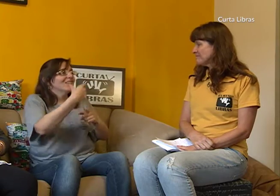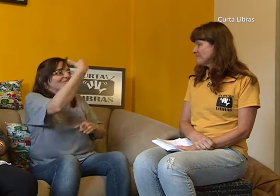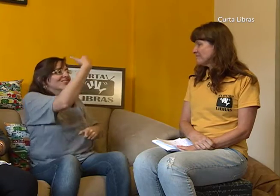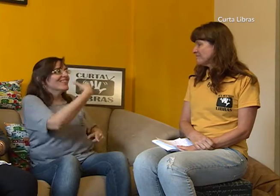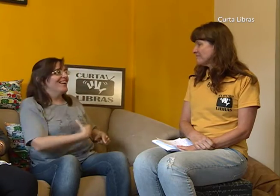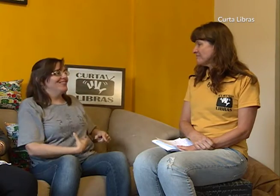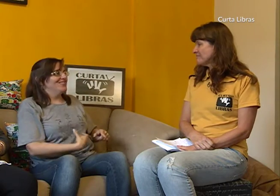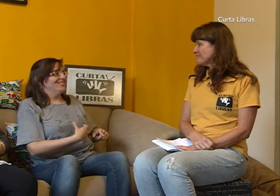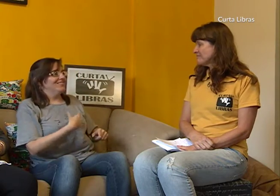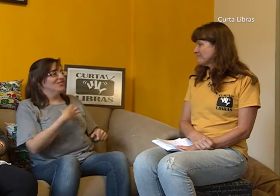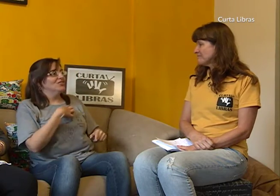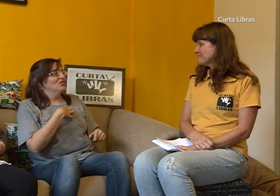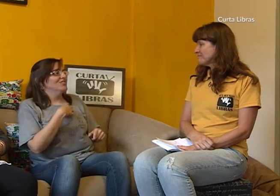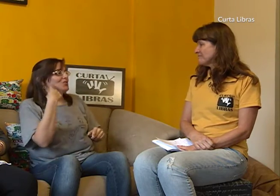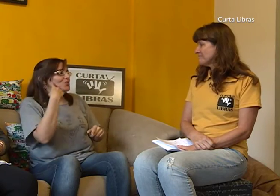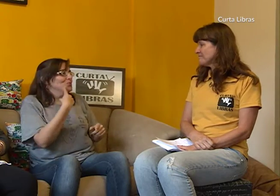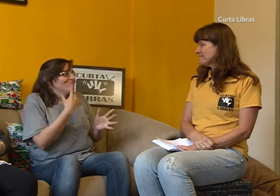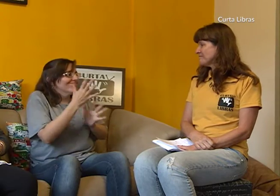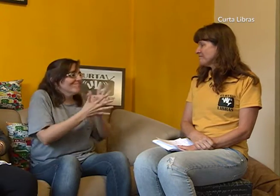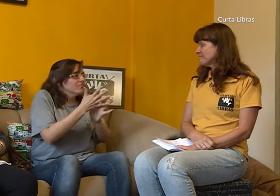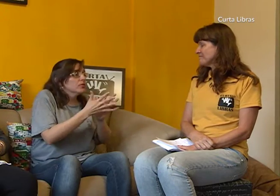ouvintes, é um espaço que precisa estar presente também.